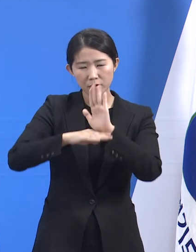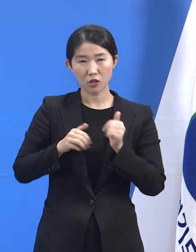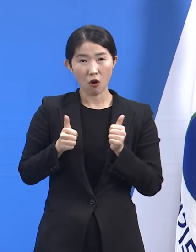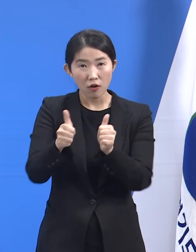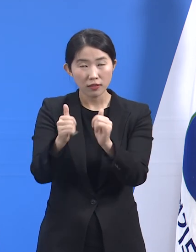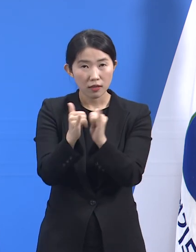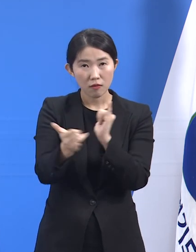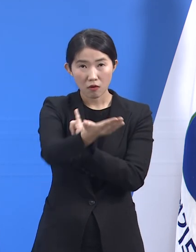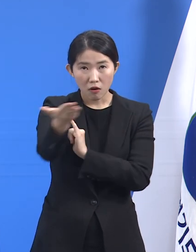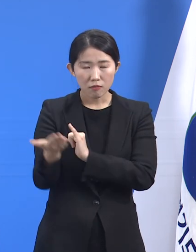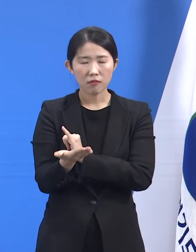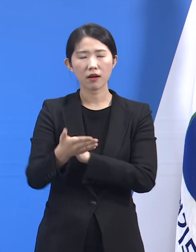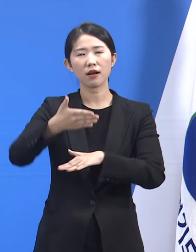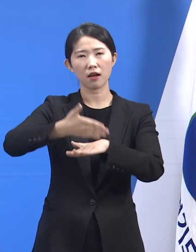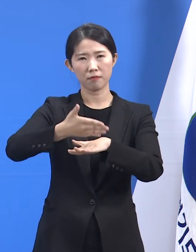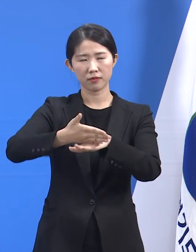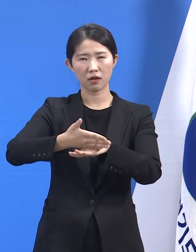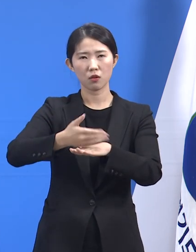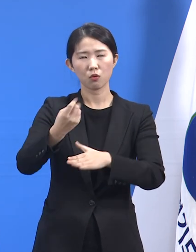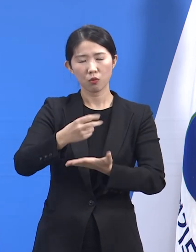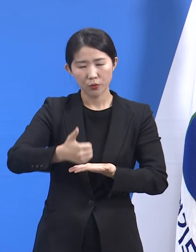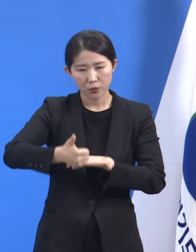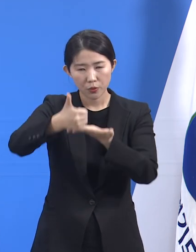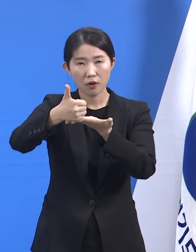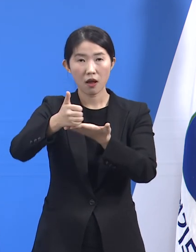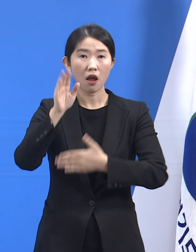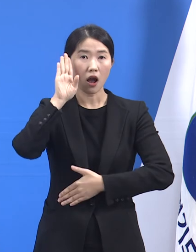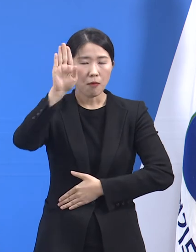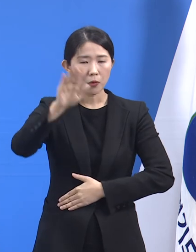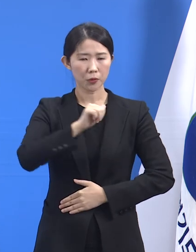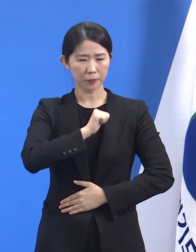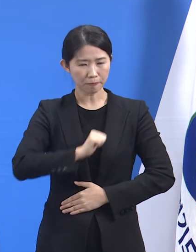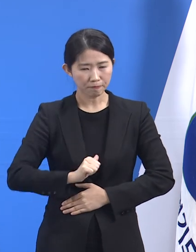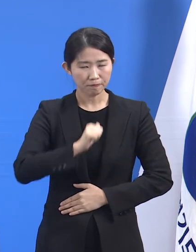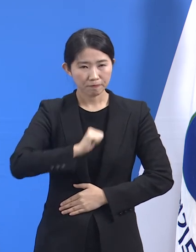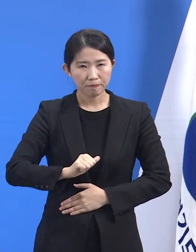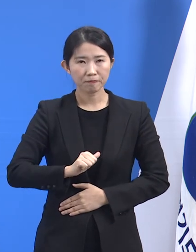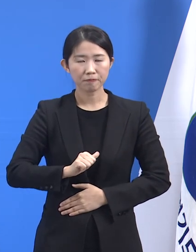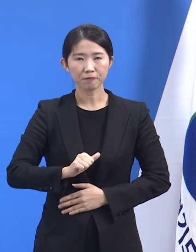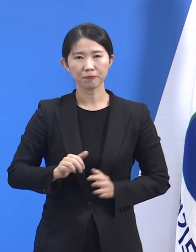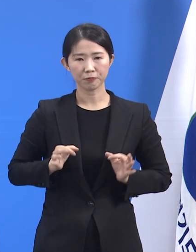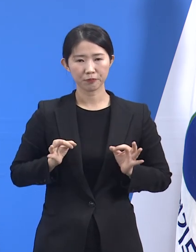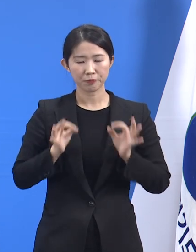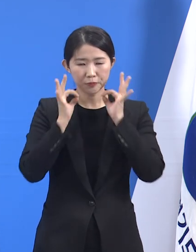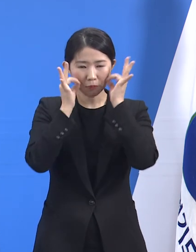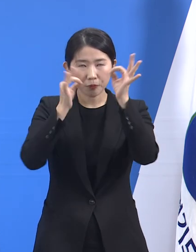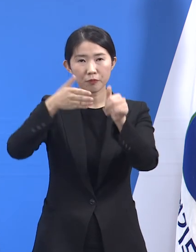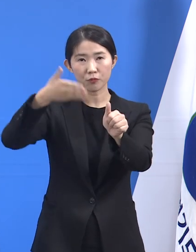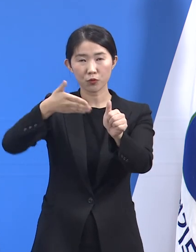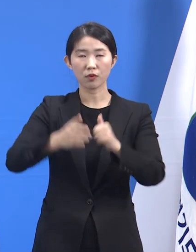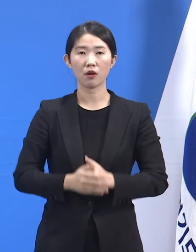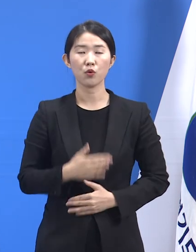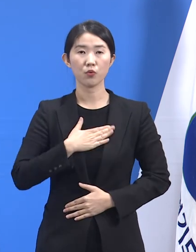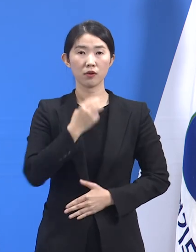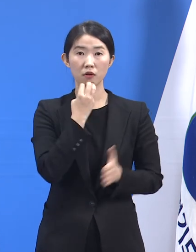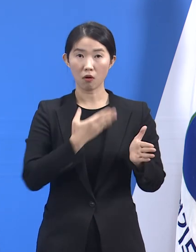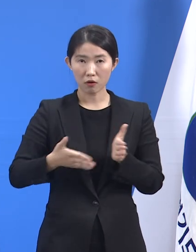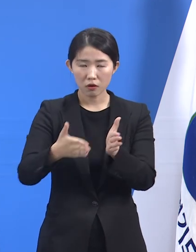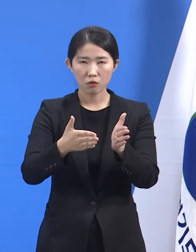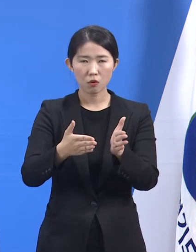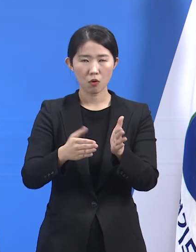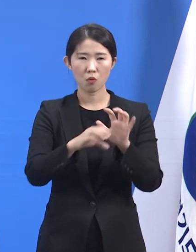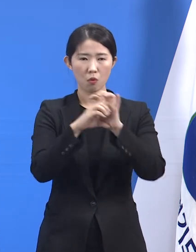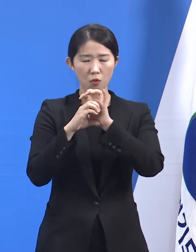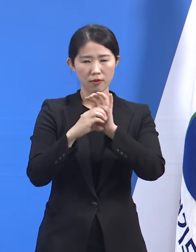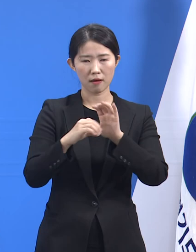말씀을 드리며 계속 인내와 평정심을 유지해 주시기를 당부드립니다. 경기도도 코로나 방역에 최선을